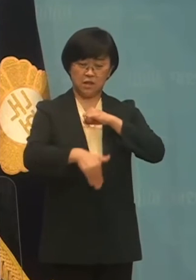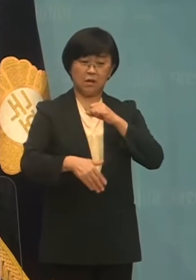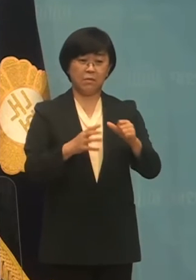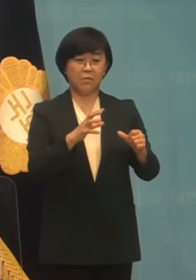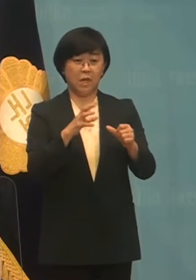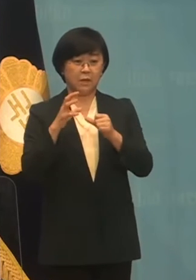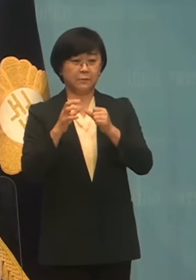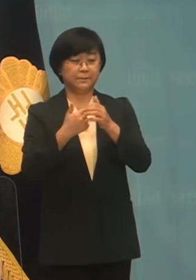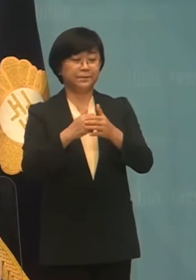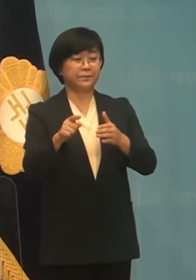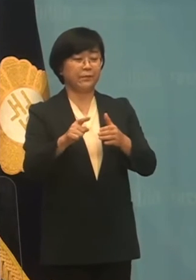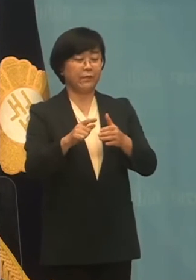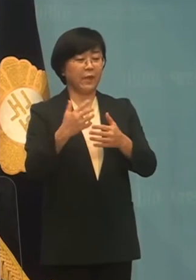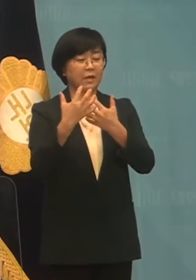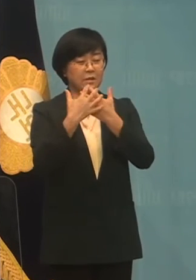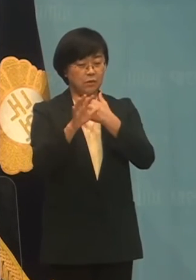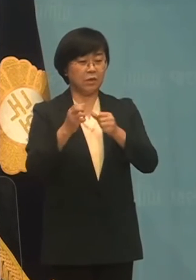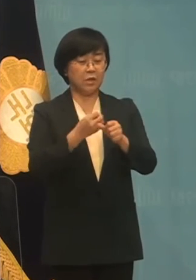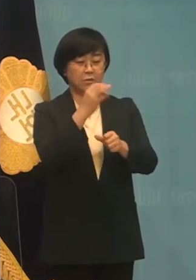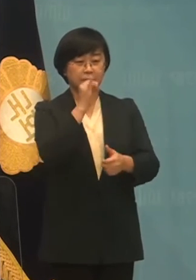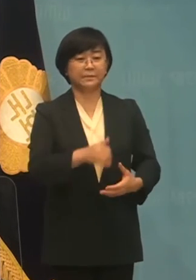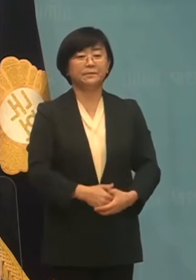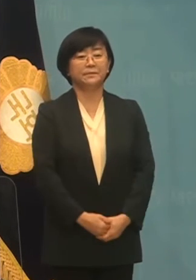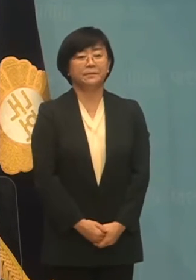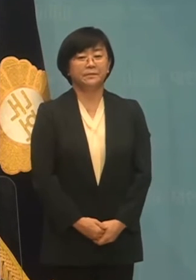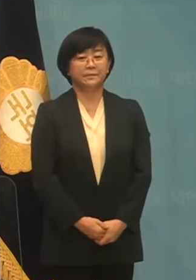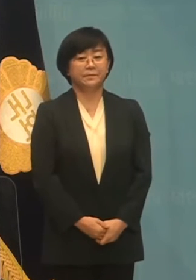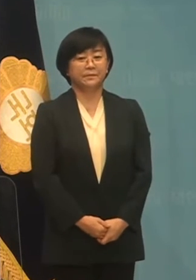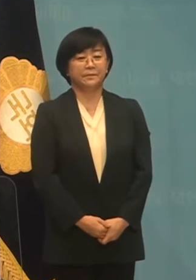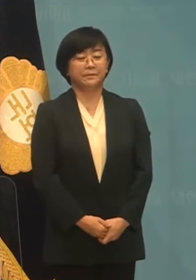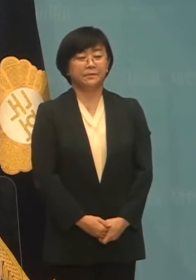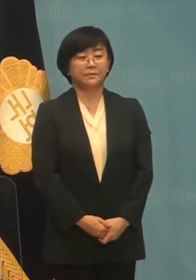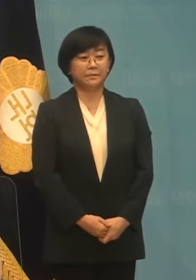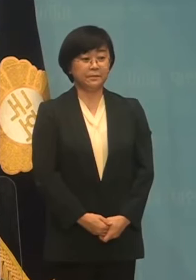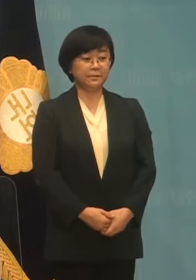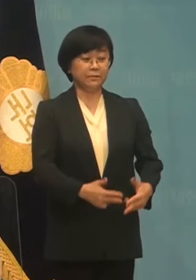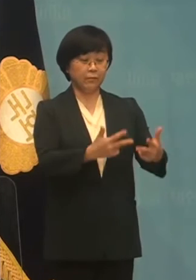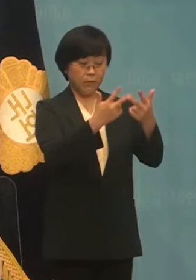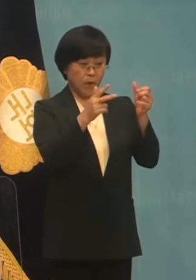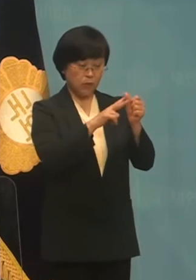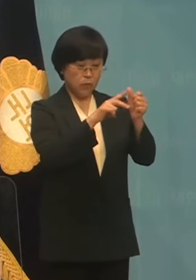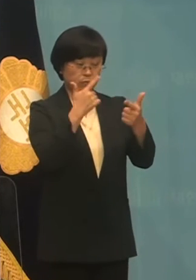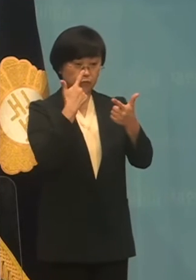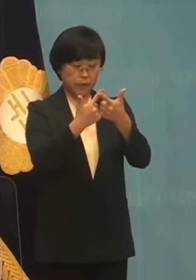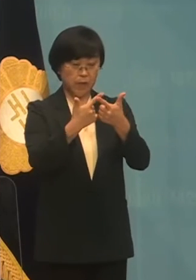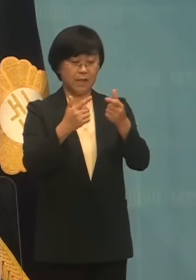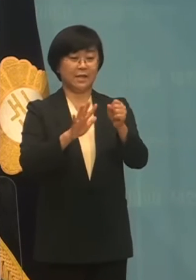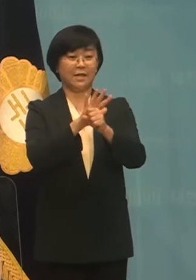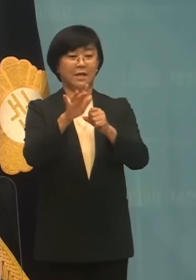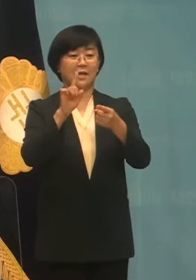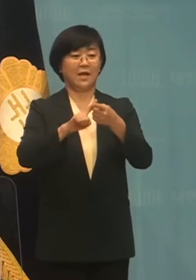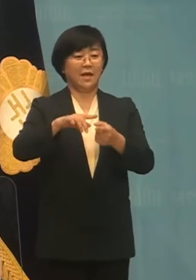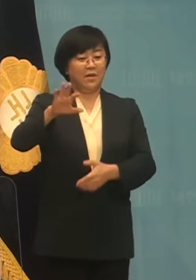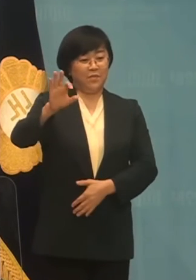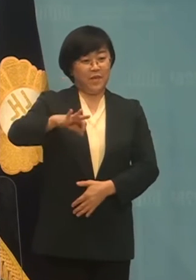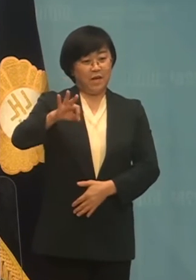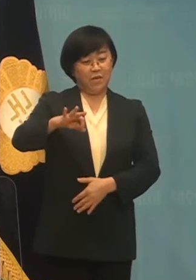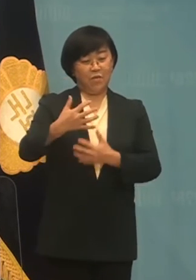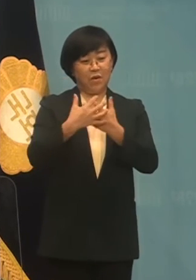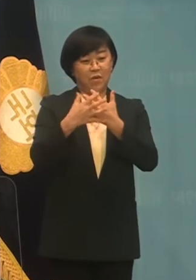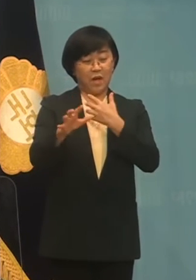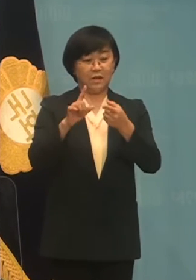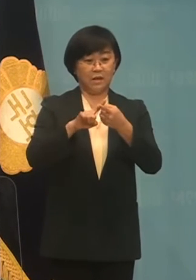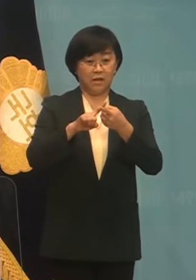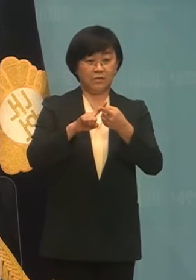여론 왜곡 무리에 몰두하고 있습니다. 이재명 후보의 부산에 대한 애정을 비하로 왜곡한